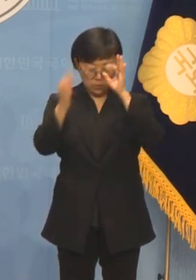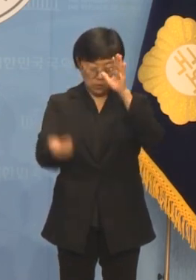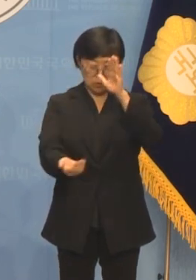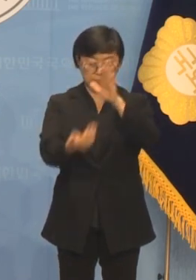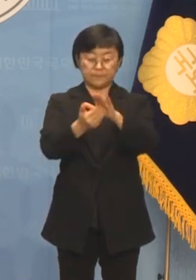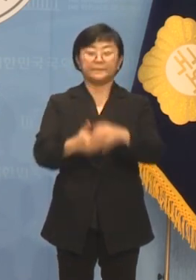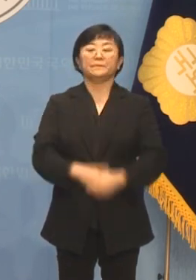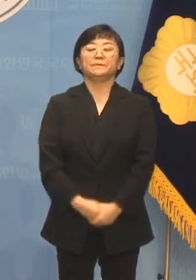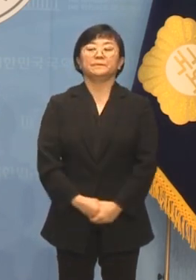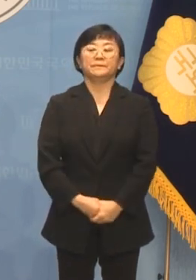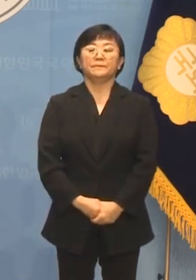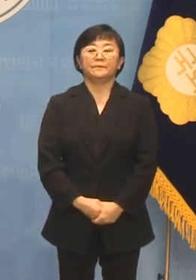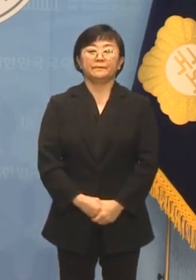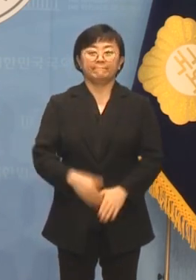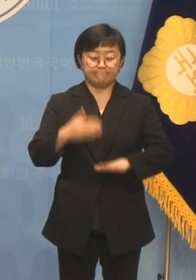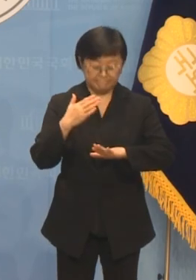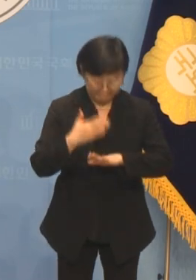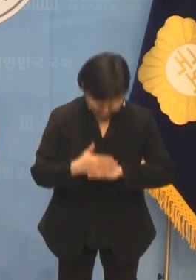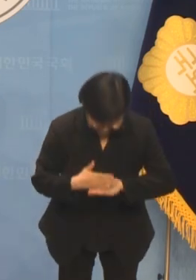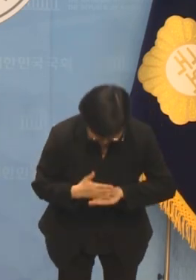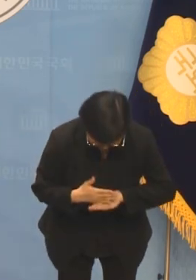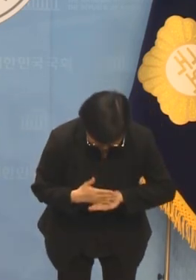다하겠습니다. 감사합니다.